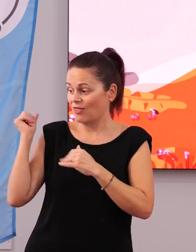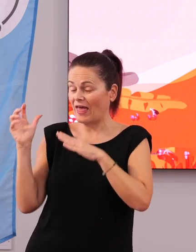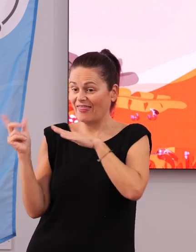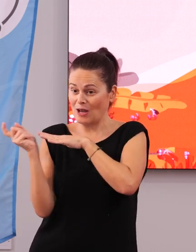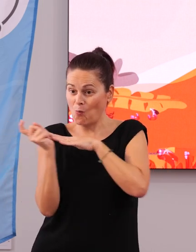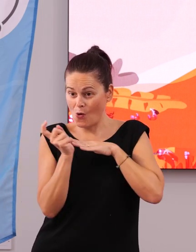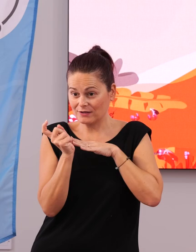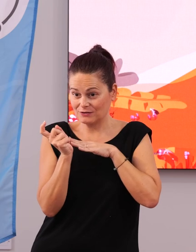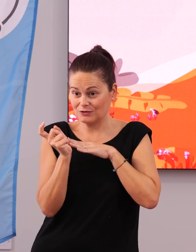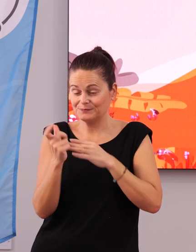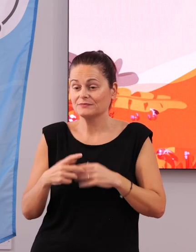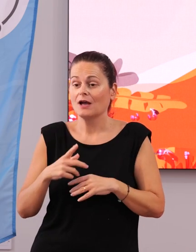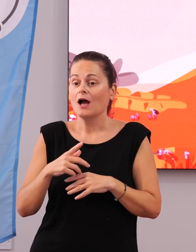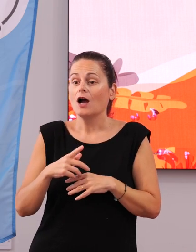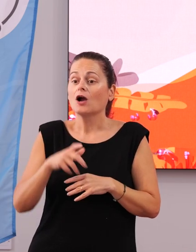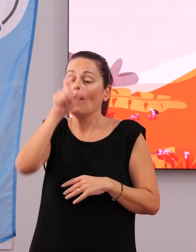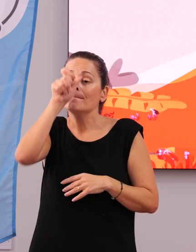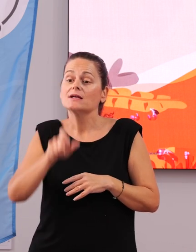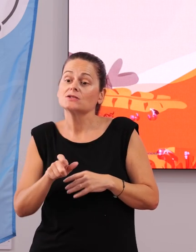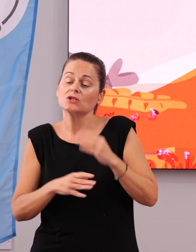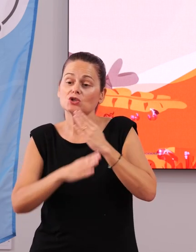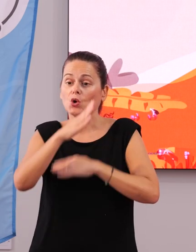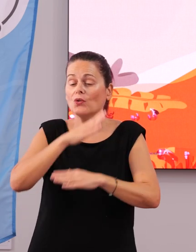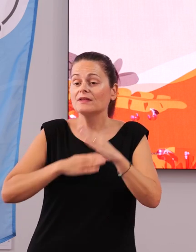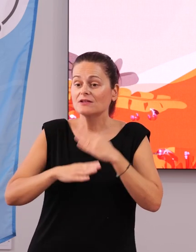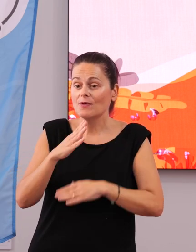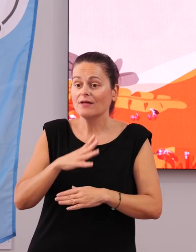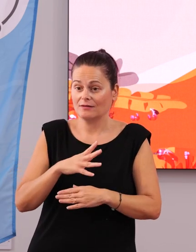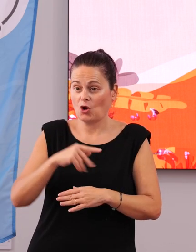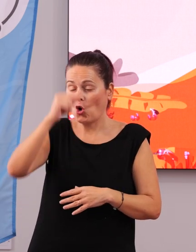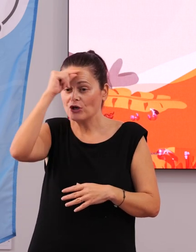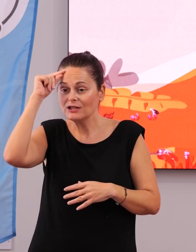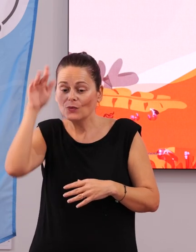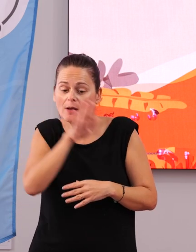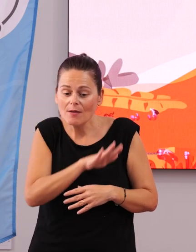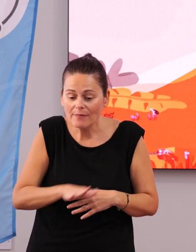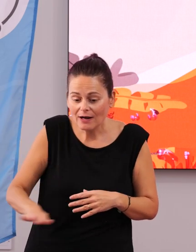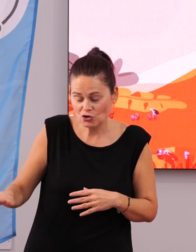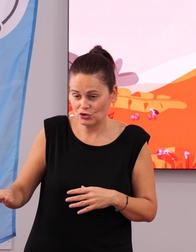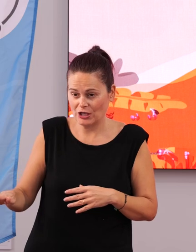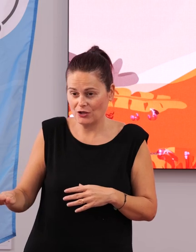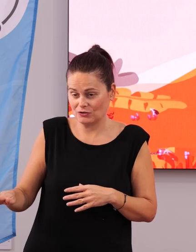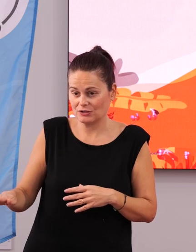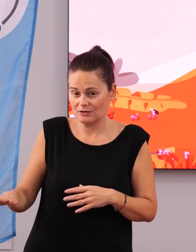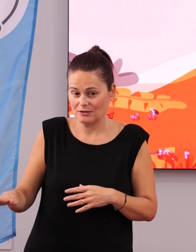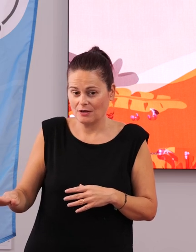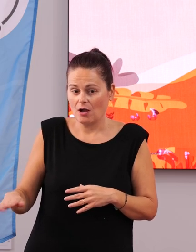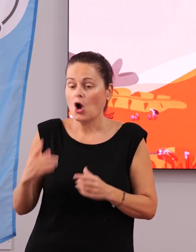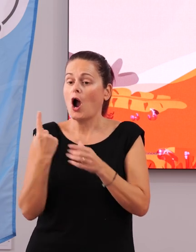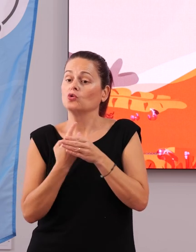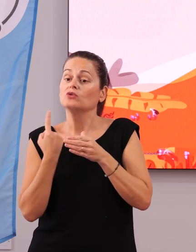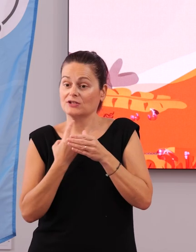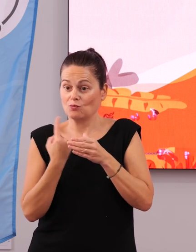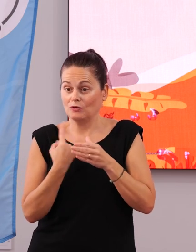con personas con discapacidad cognitiva y, sobre todo, para los niños con autismo,